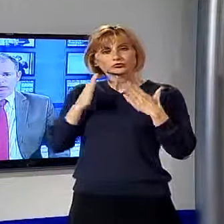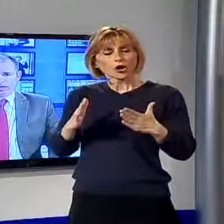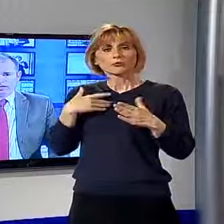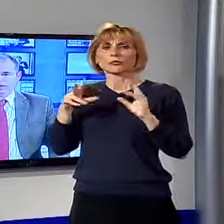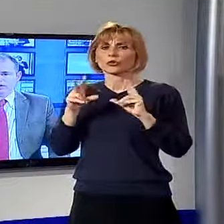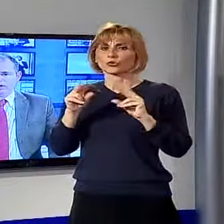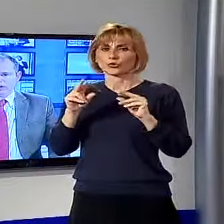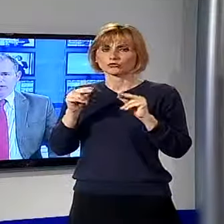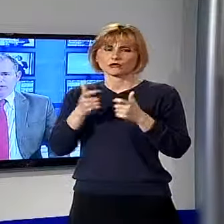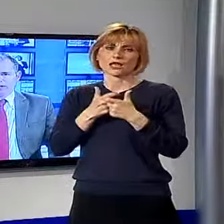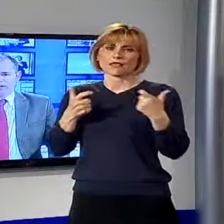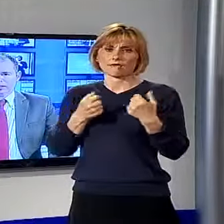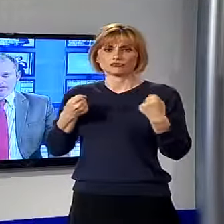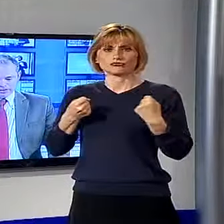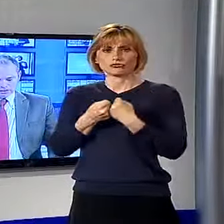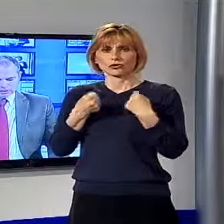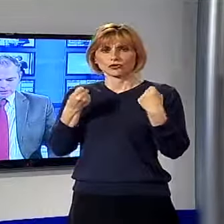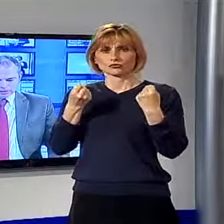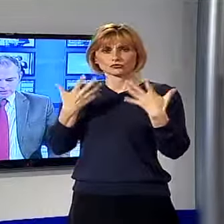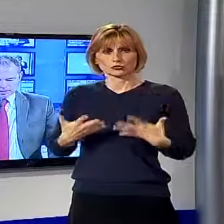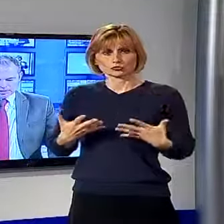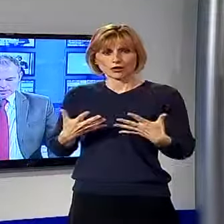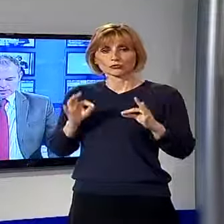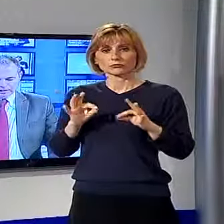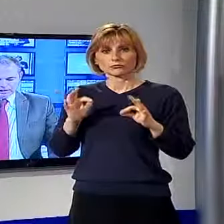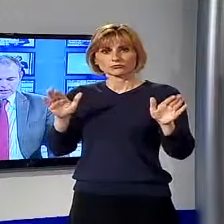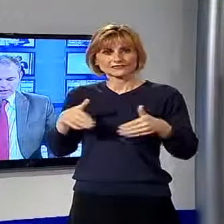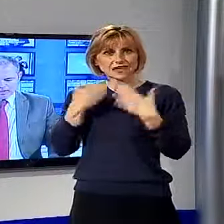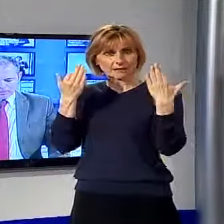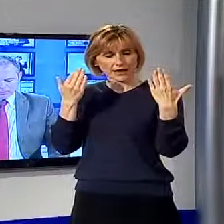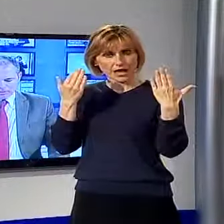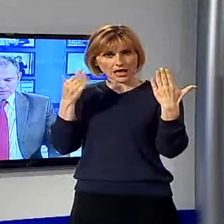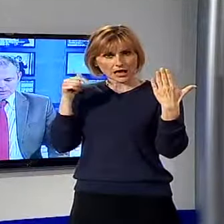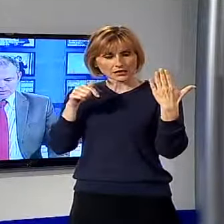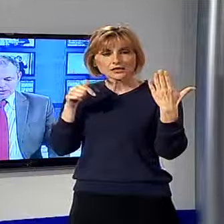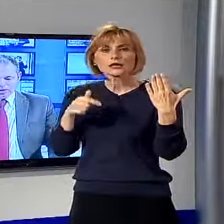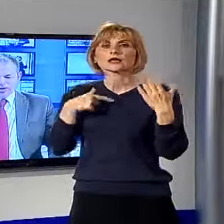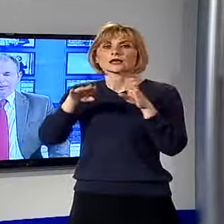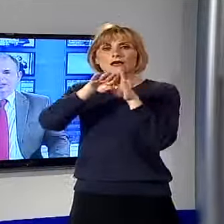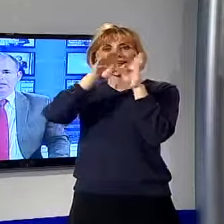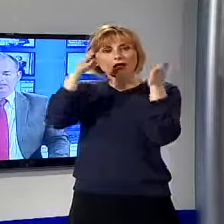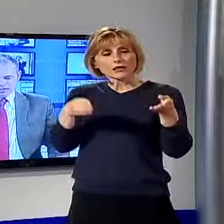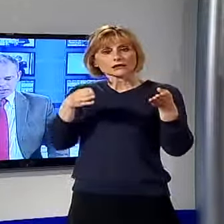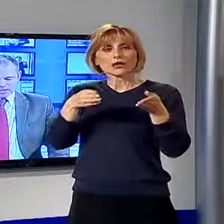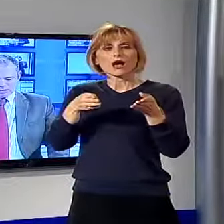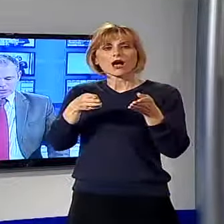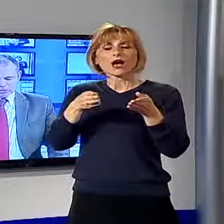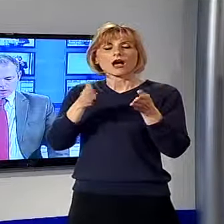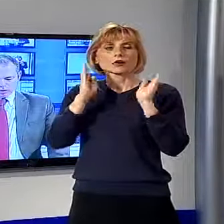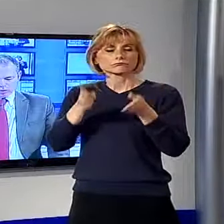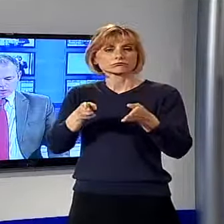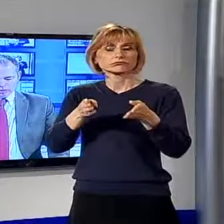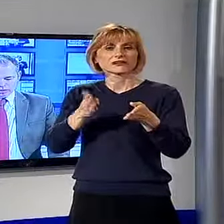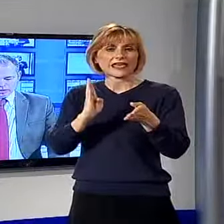notizia del grave incidente stradale verificatosi questa mattina sul Brennero, nelle gallerie di Ponte Amoriano, a perdere la vita nello